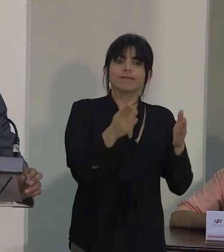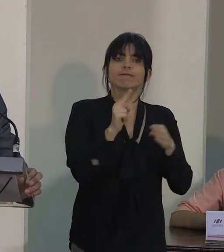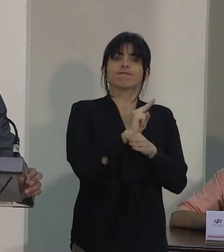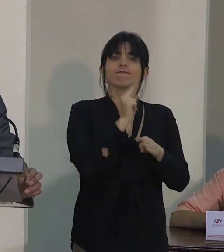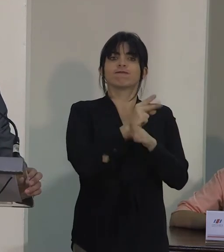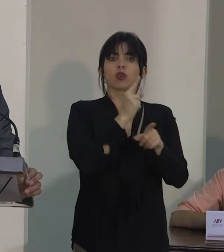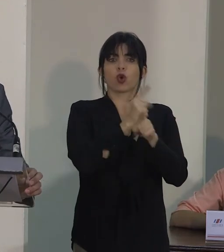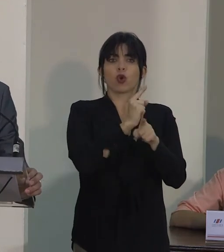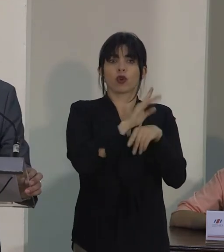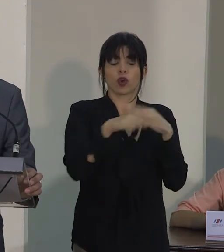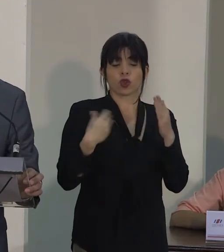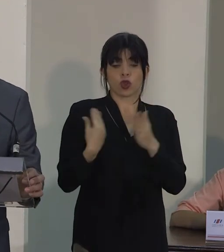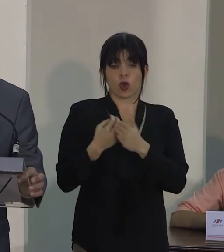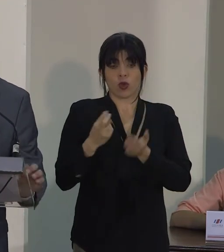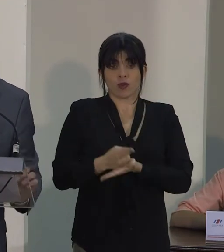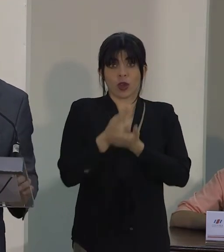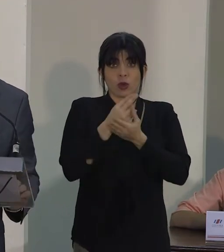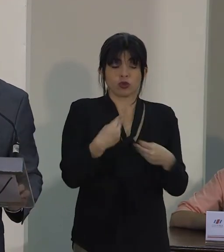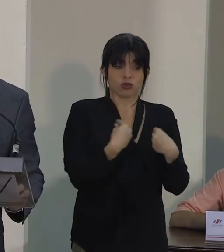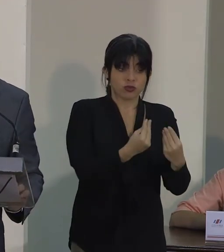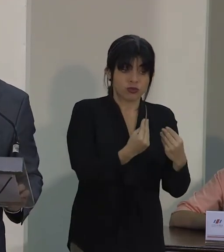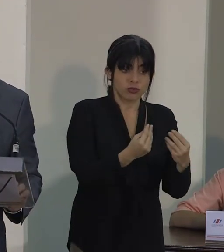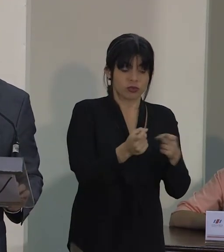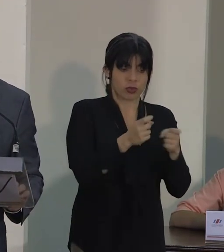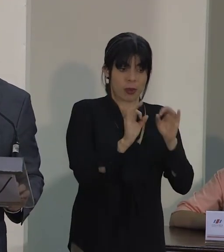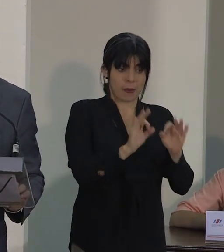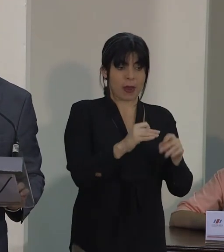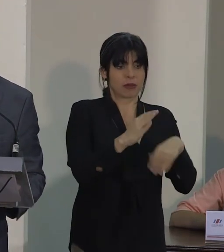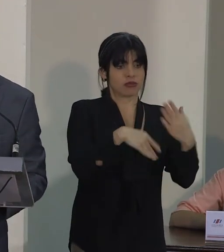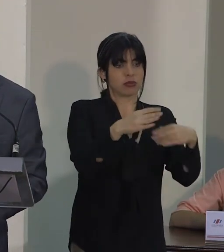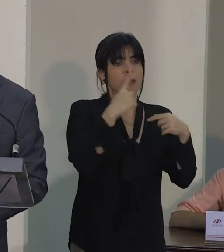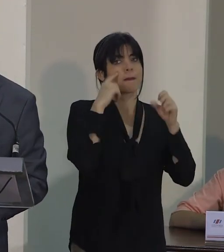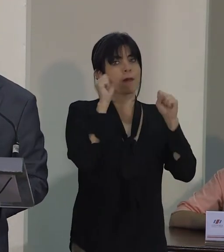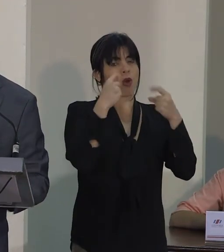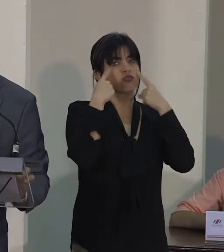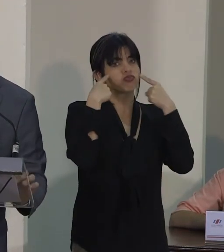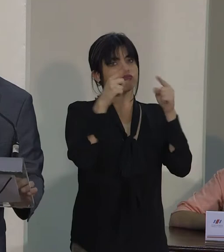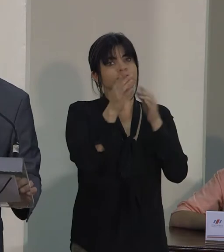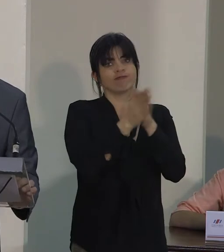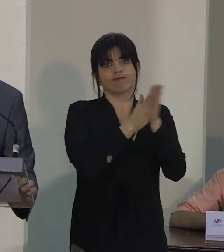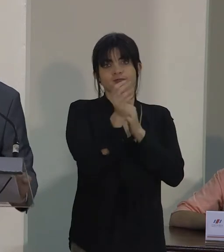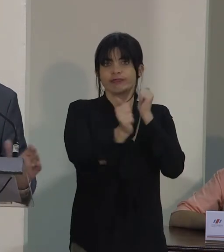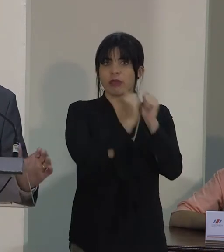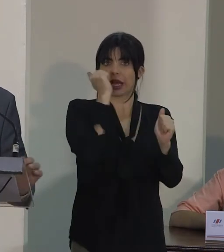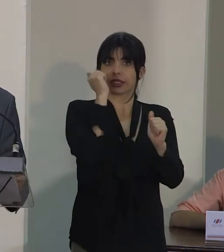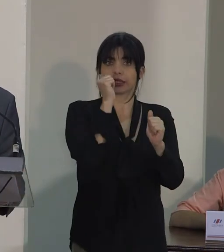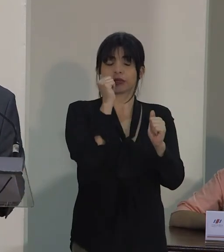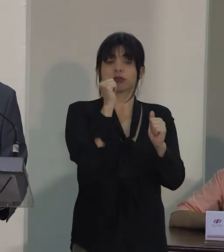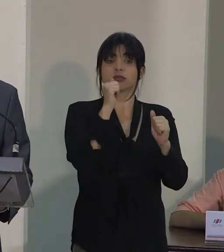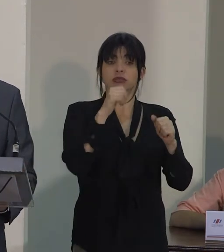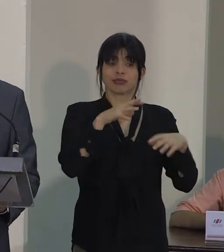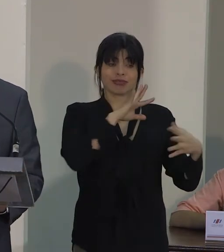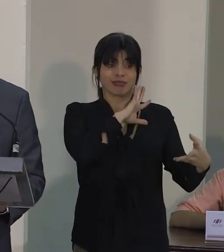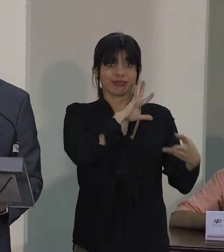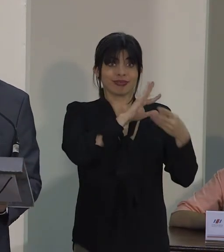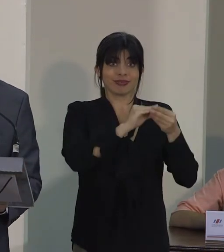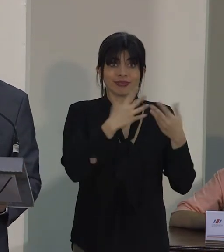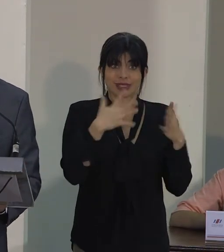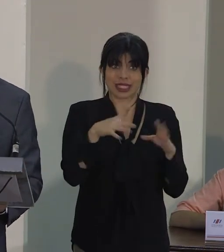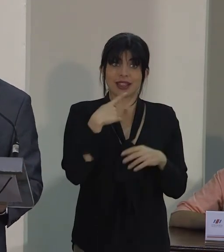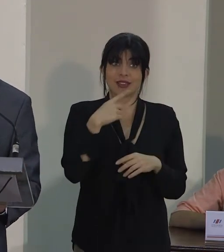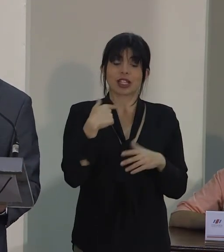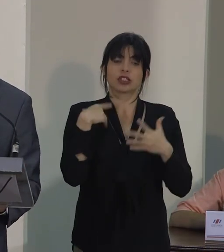eficiente de los recursos para lograr su óptimo y máximo aprovechamiento. Retomando lo anterior, quisiera